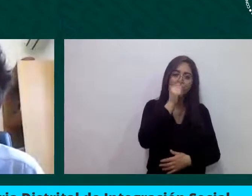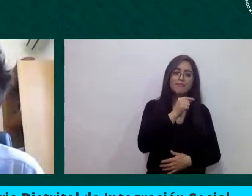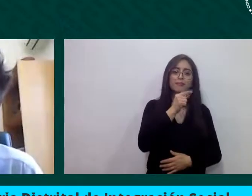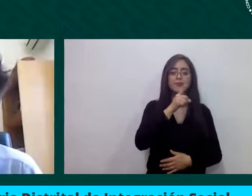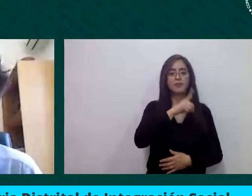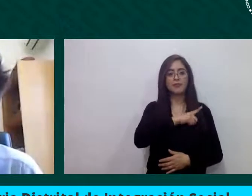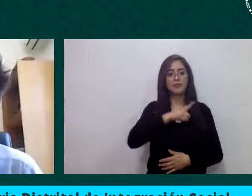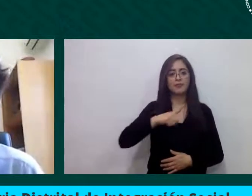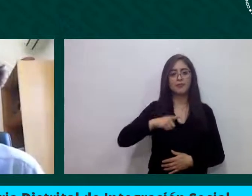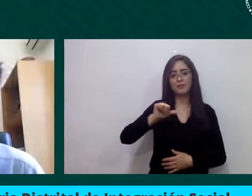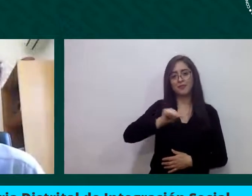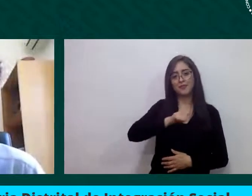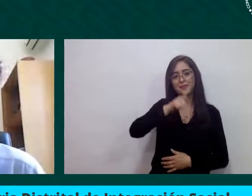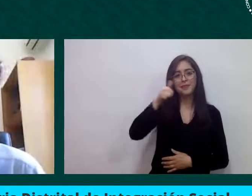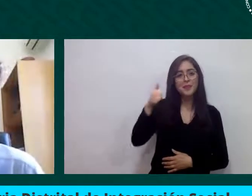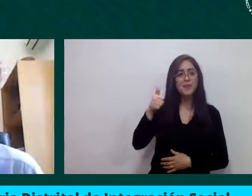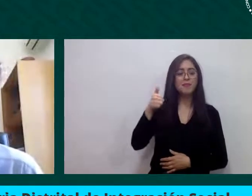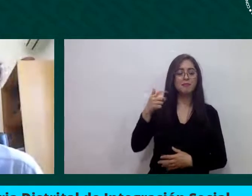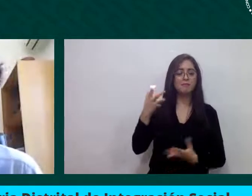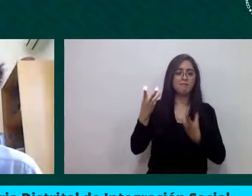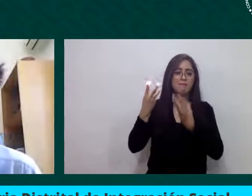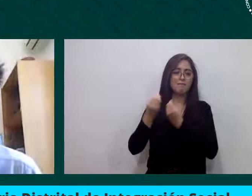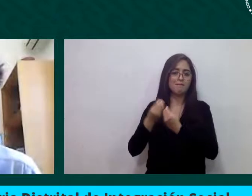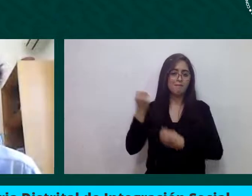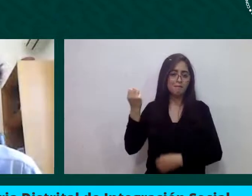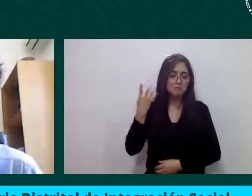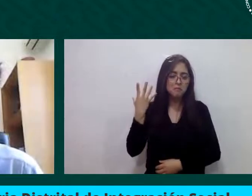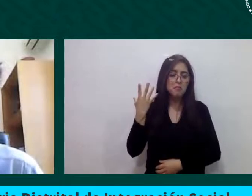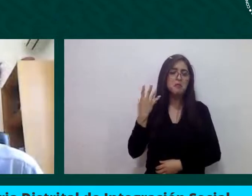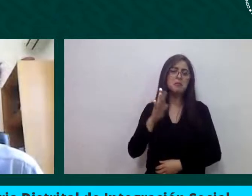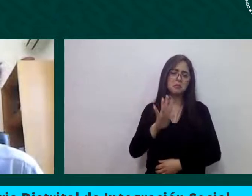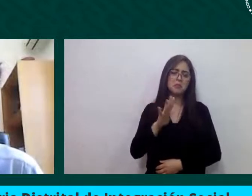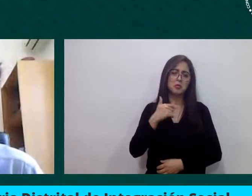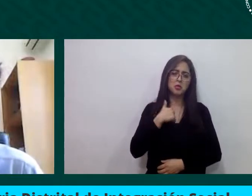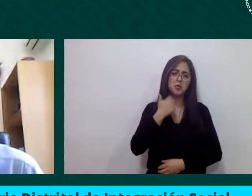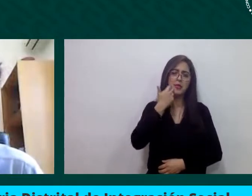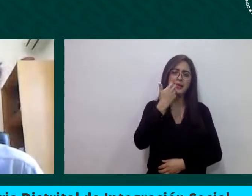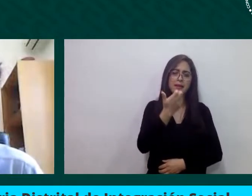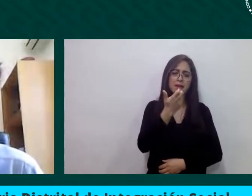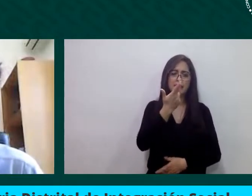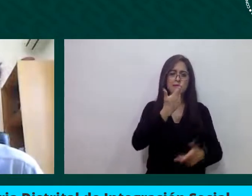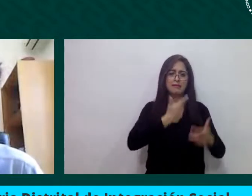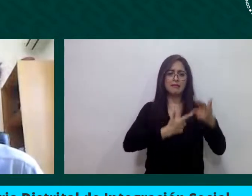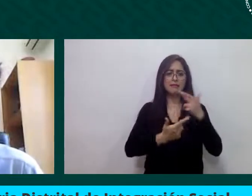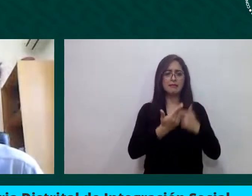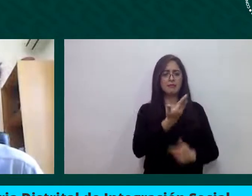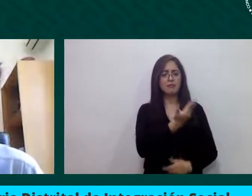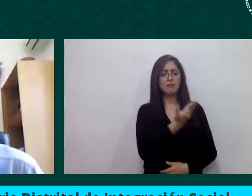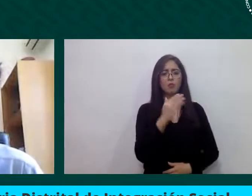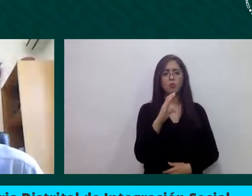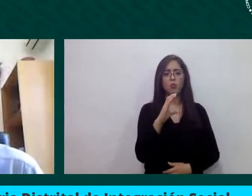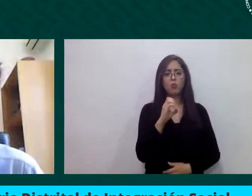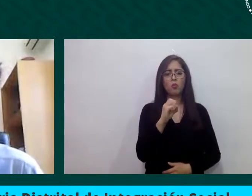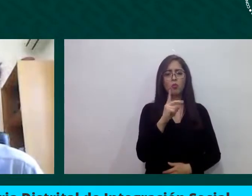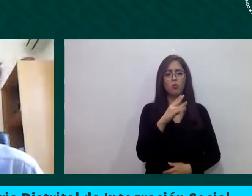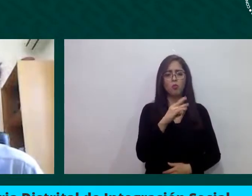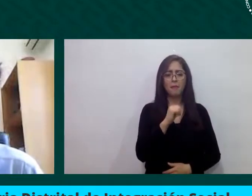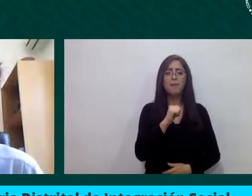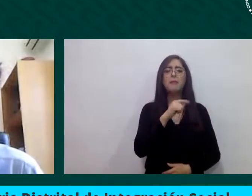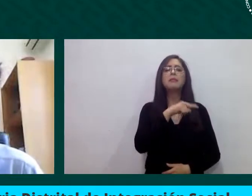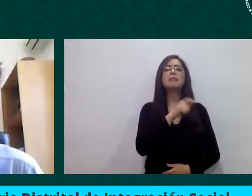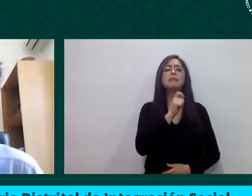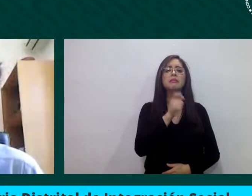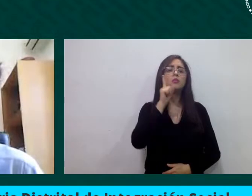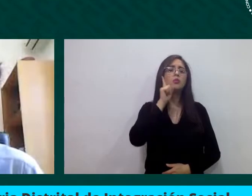Me gustaría volver a Córdoba y que Alejandra nos pudiera profundizar con lo que se viene trabajando en la